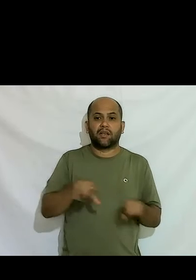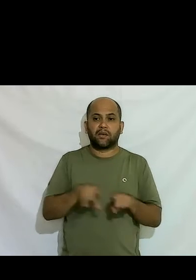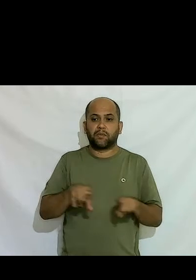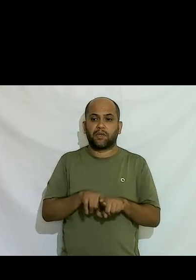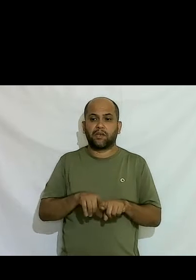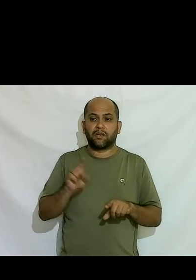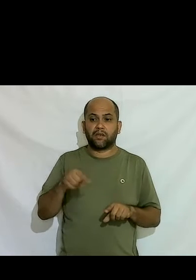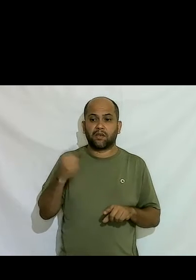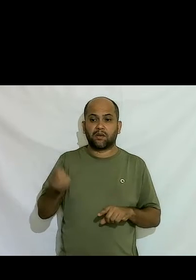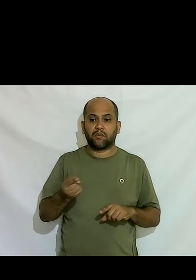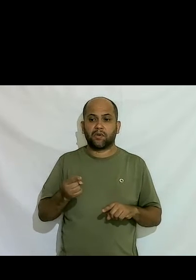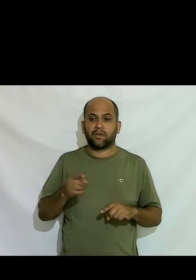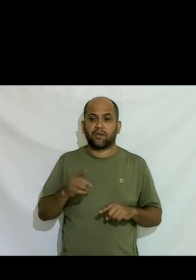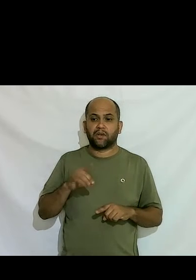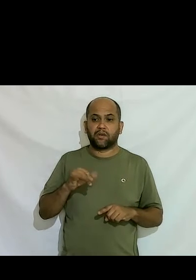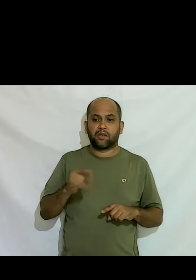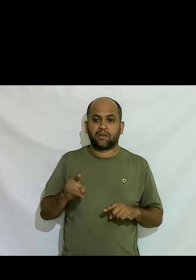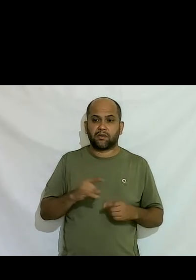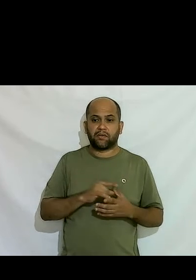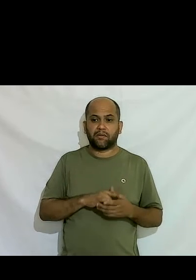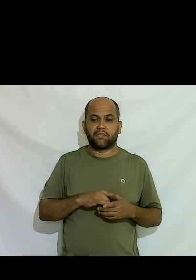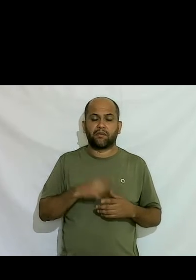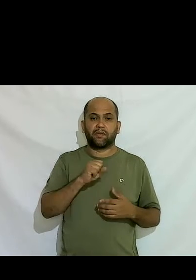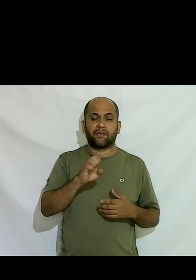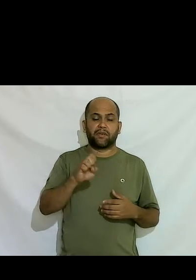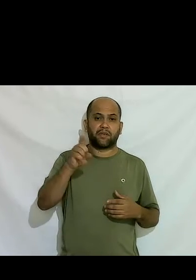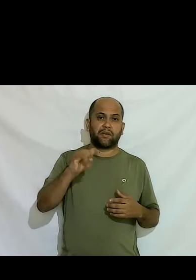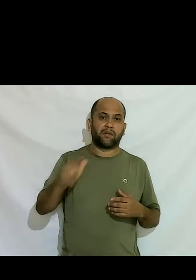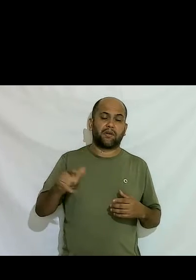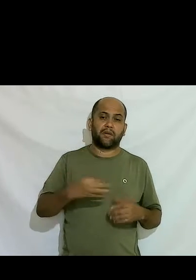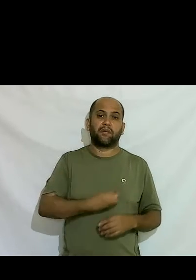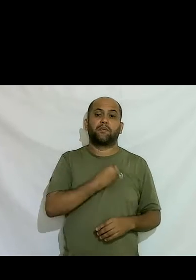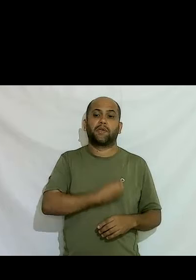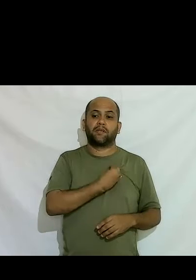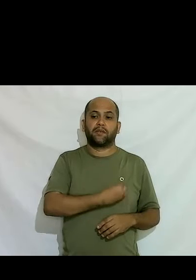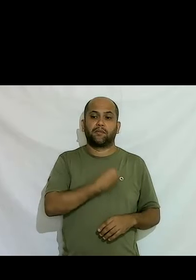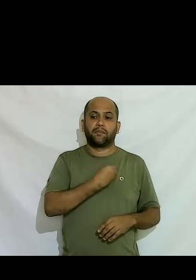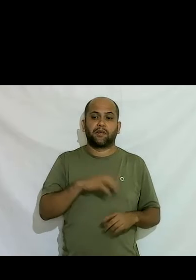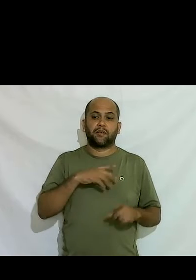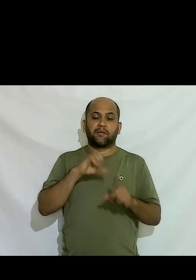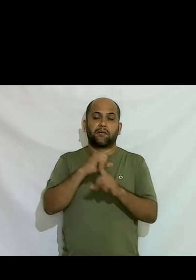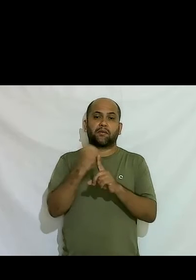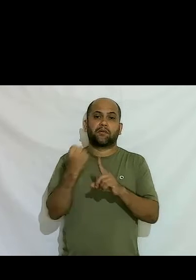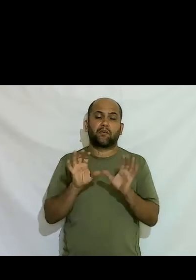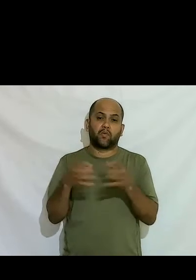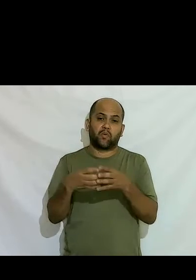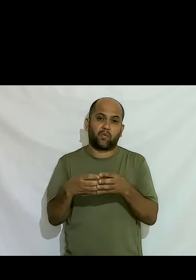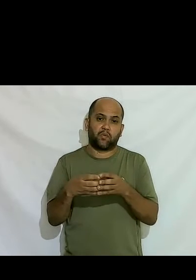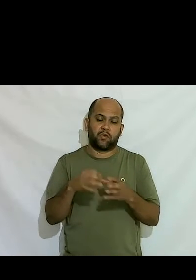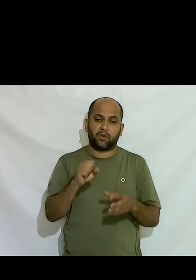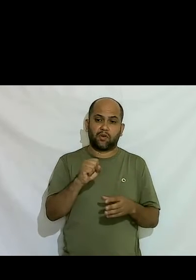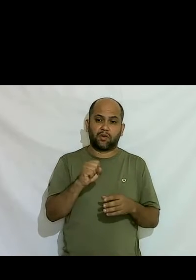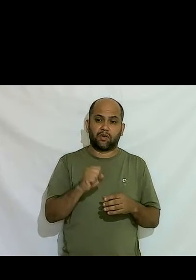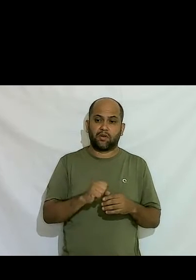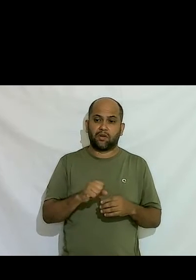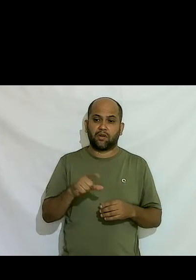fiz a pós-graduação educação sexual eu participei com a associação com a LOS né que a gente chama de